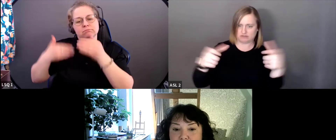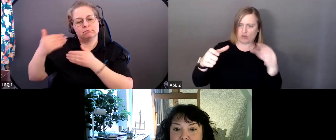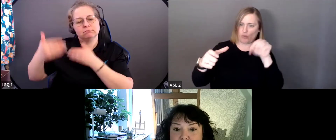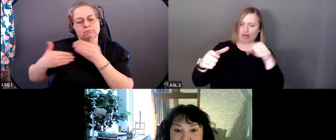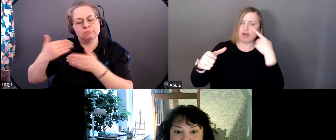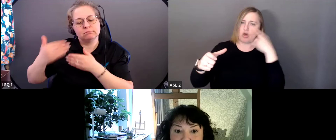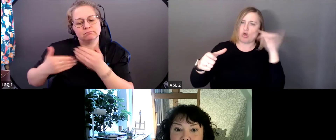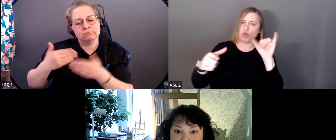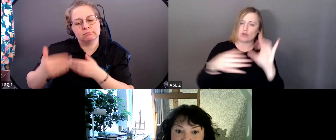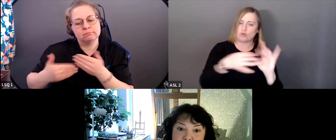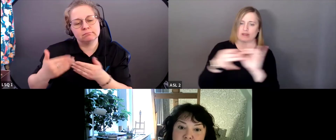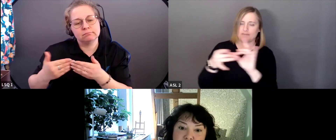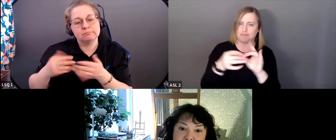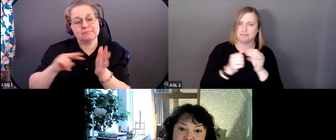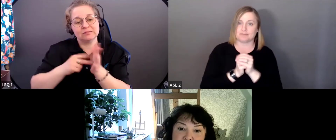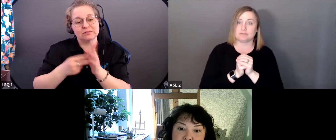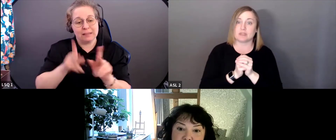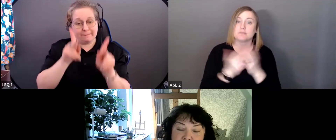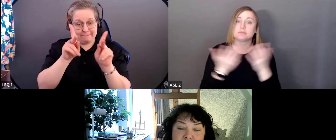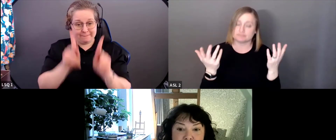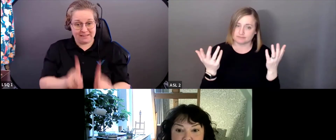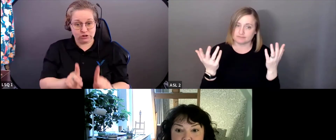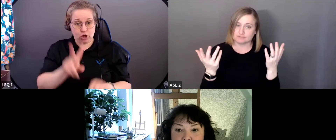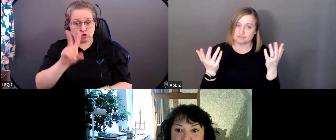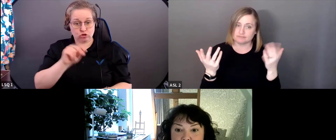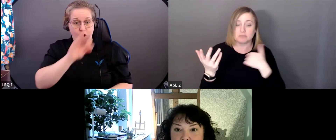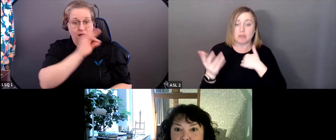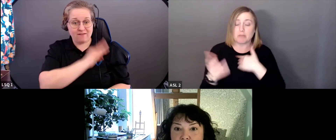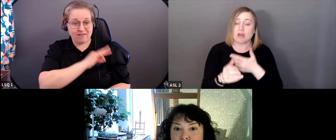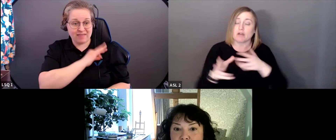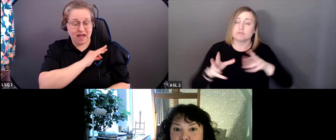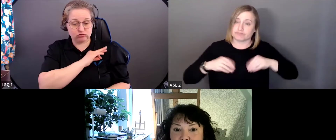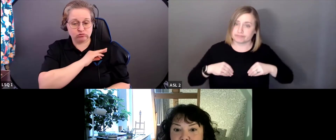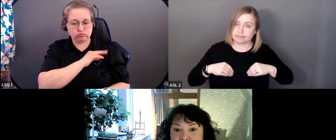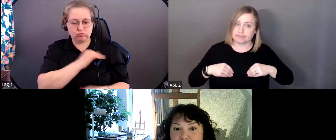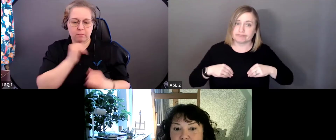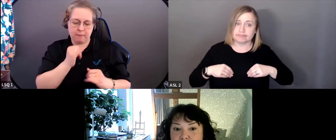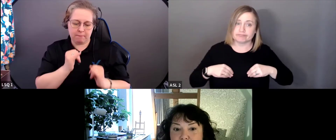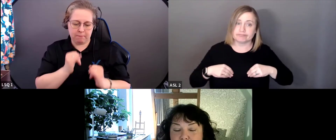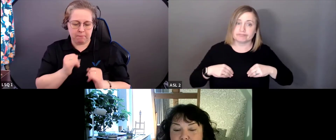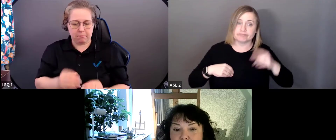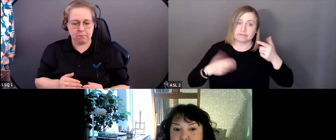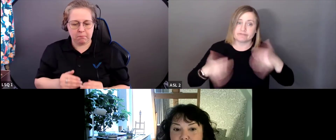aux personnes qui ont des avantages non mérités de les maintenir.